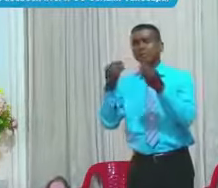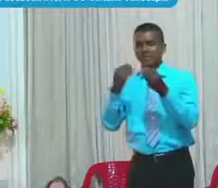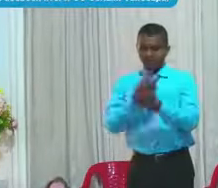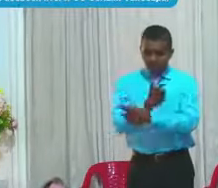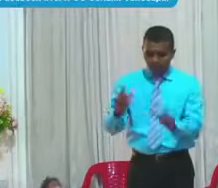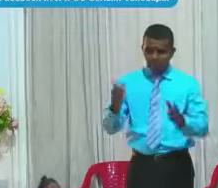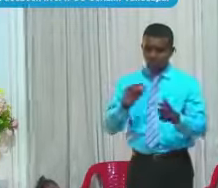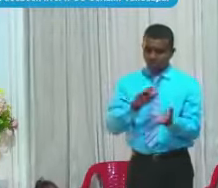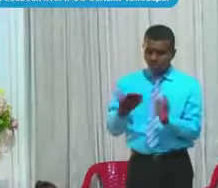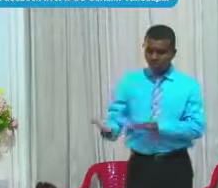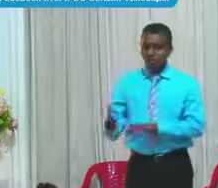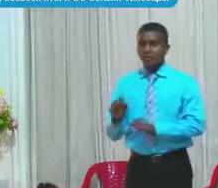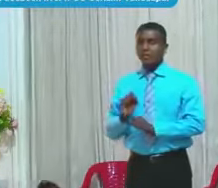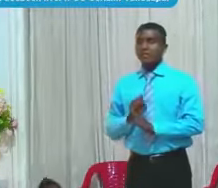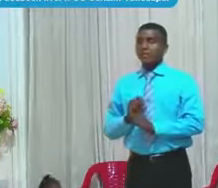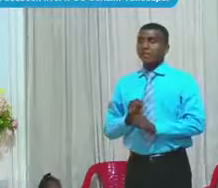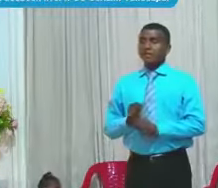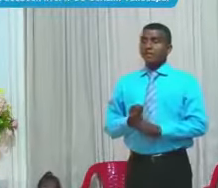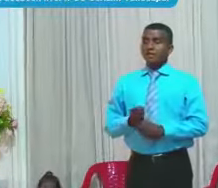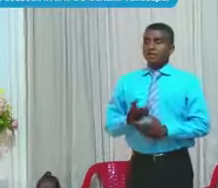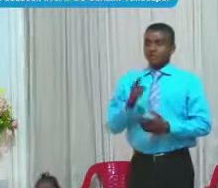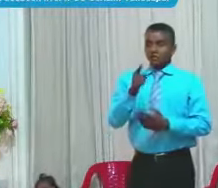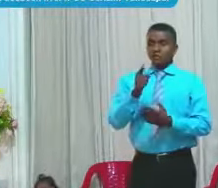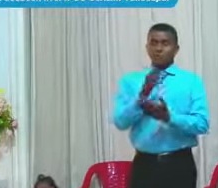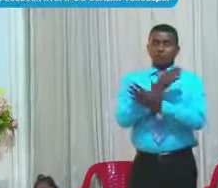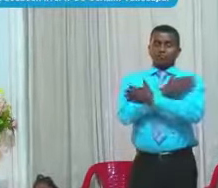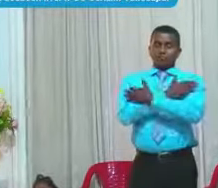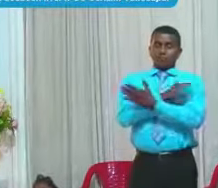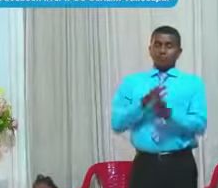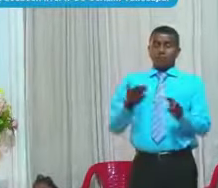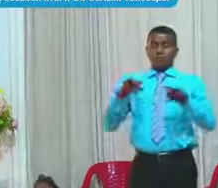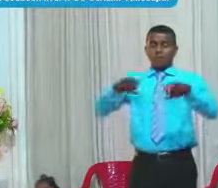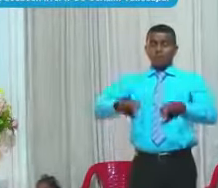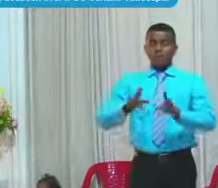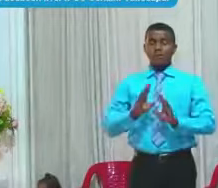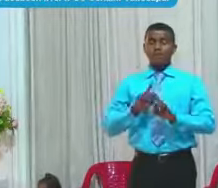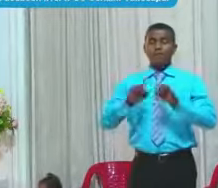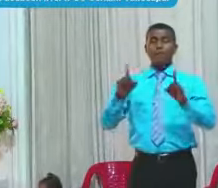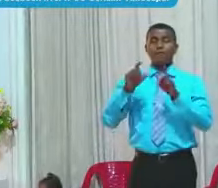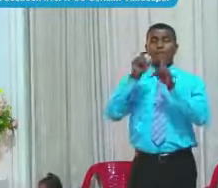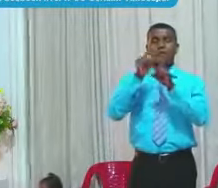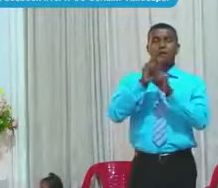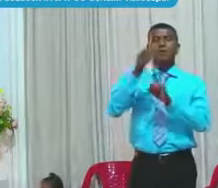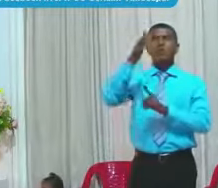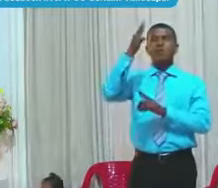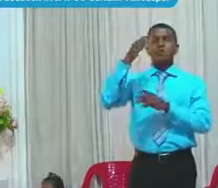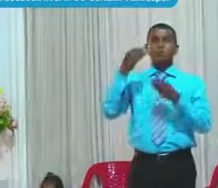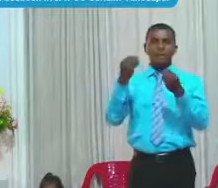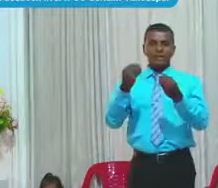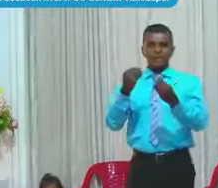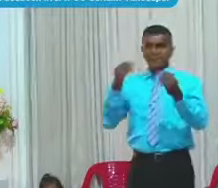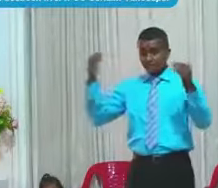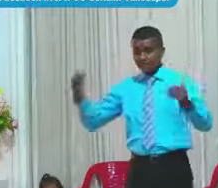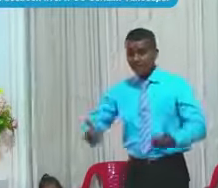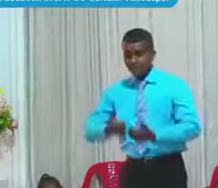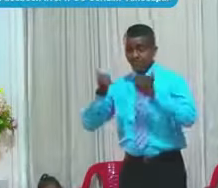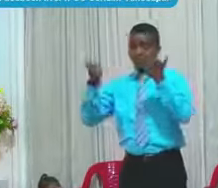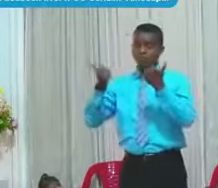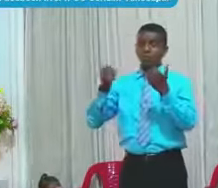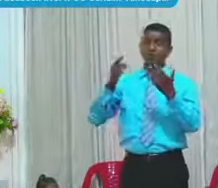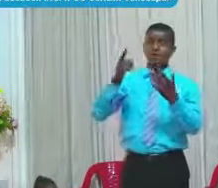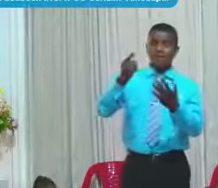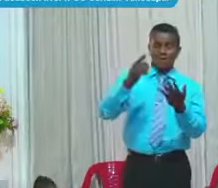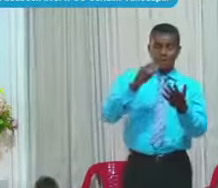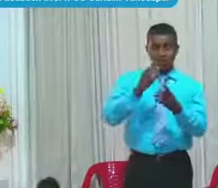que sus pies Desciendan al sepulcro Y esto es la palabra De Dios De llamarlo Es para salvarlo Para llevarlo Para tenerlo En la